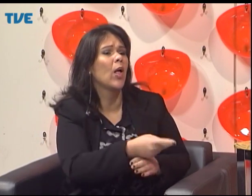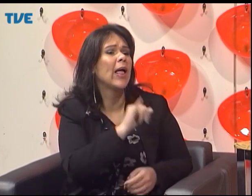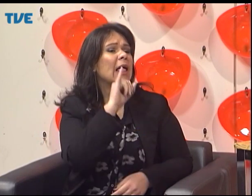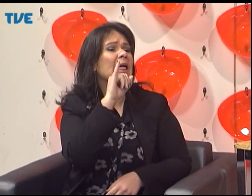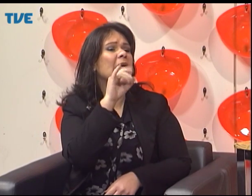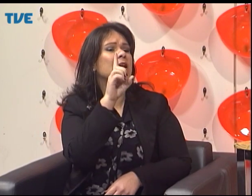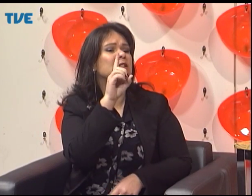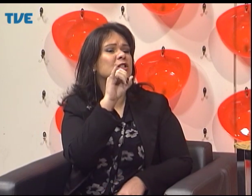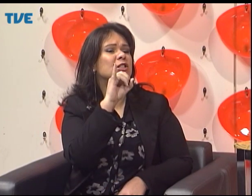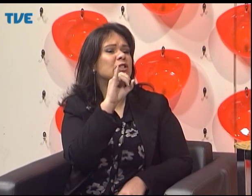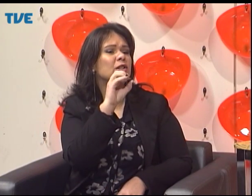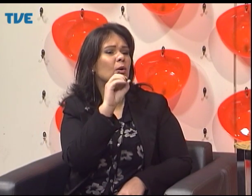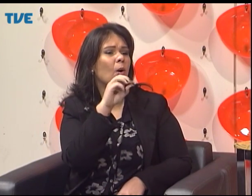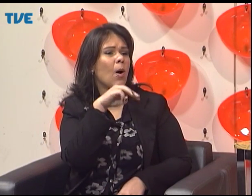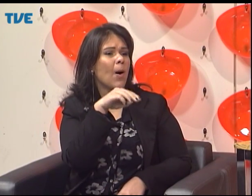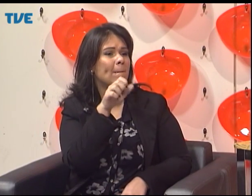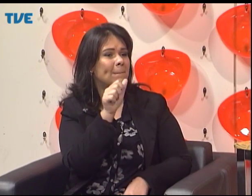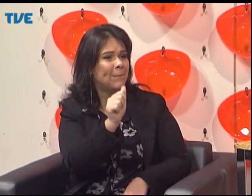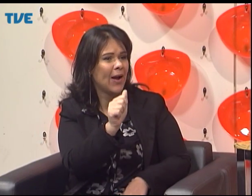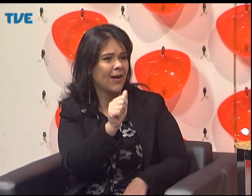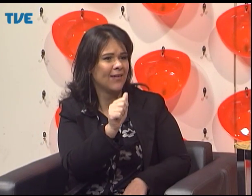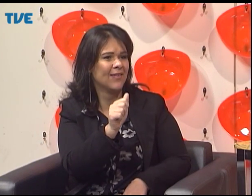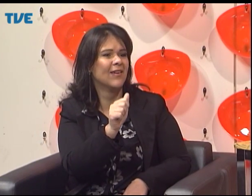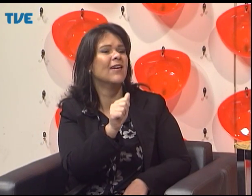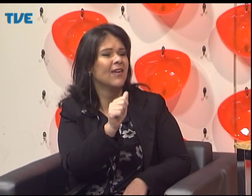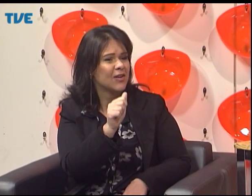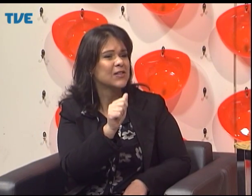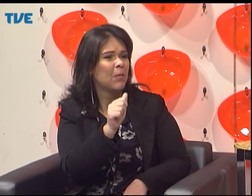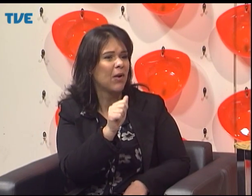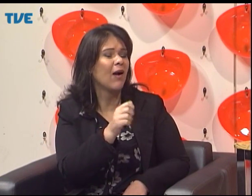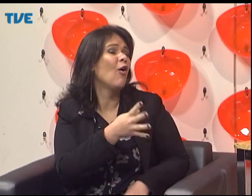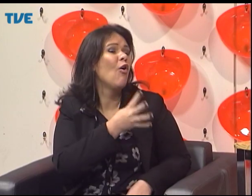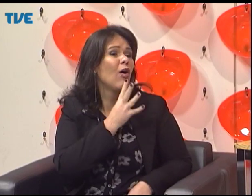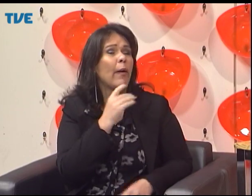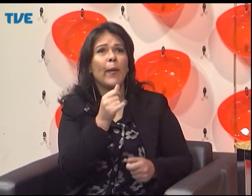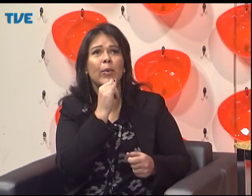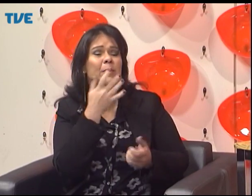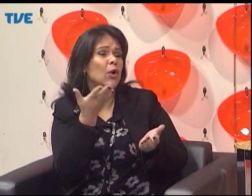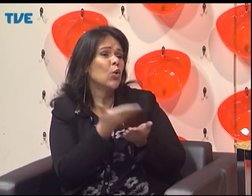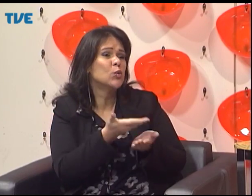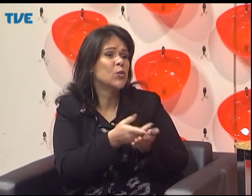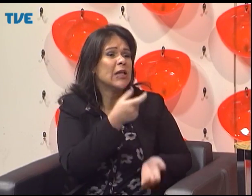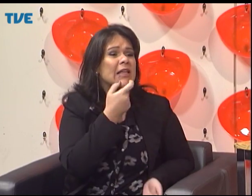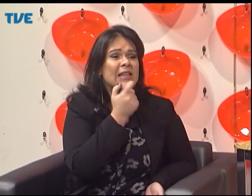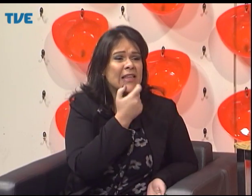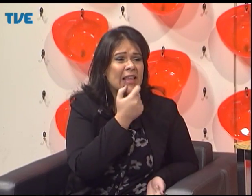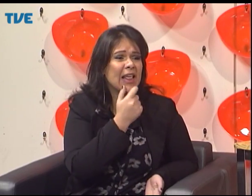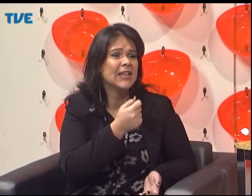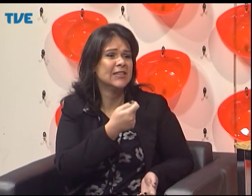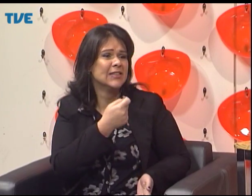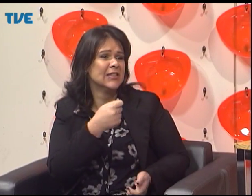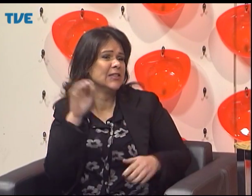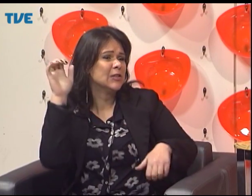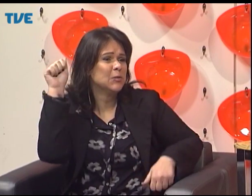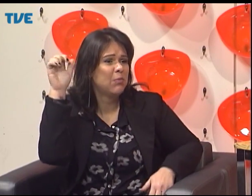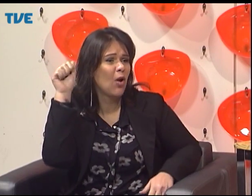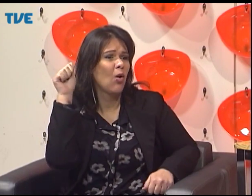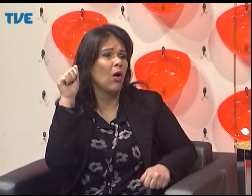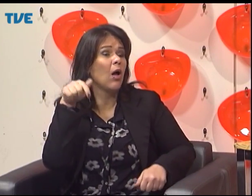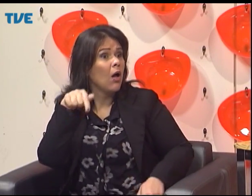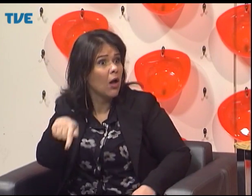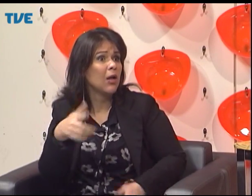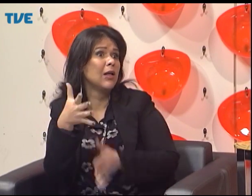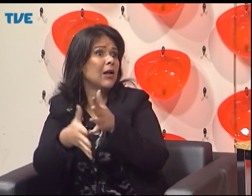correr para conseguir se adequar na sociedade. A Libras, a língua brasileira de sinais, é um idioma. Assim como as pessoas